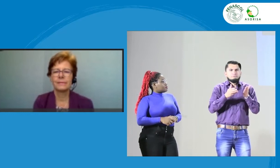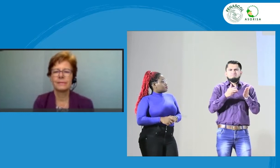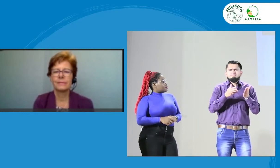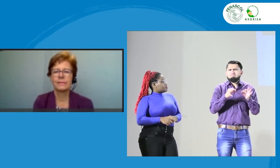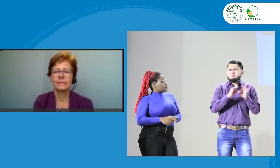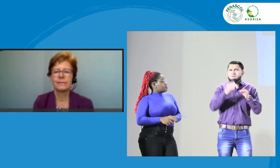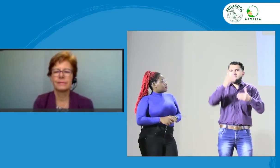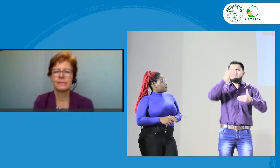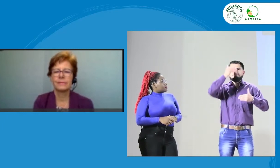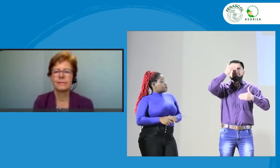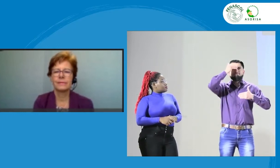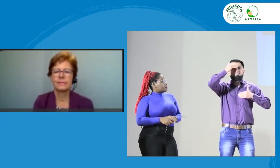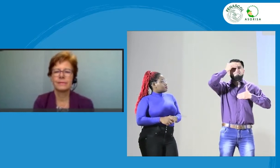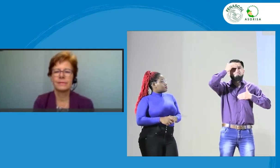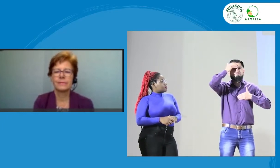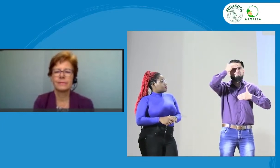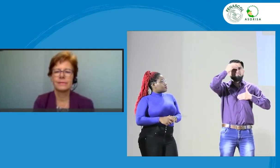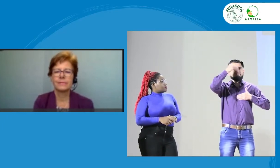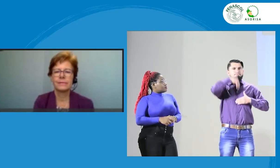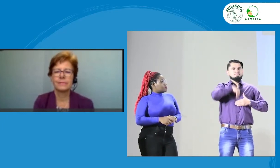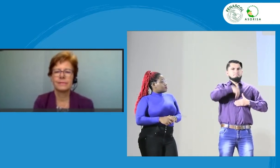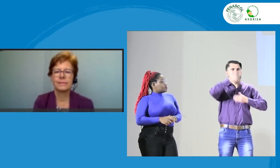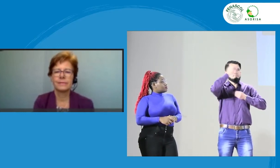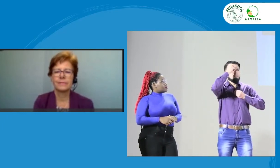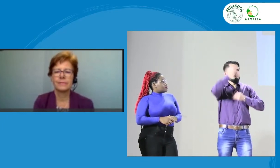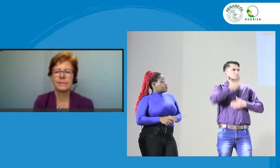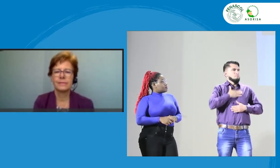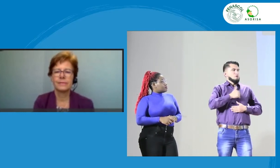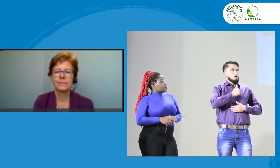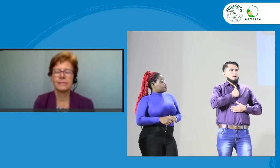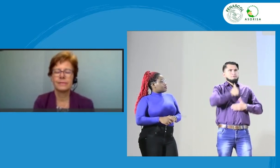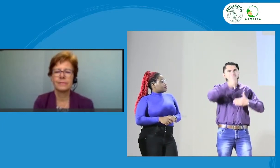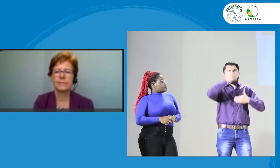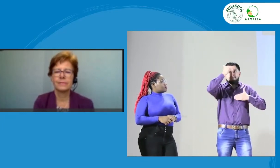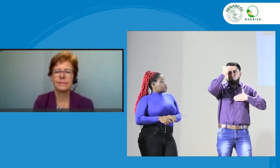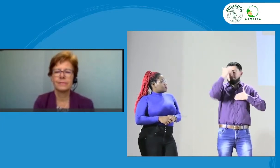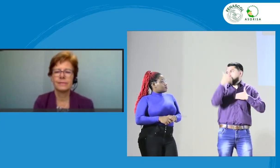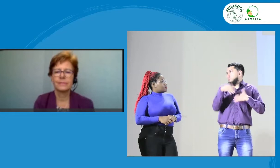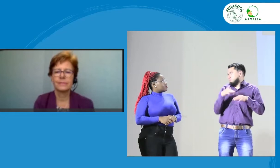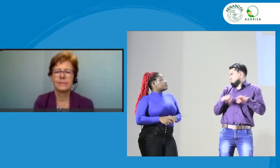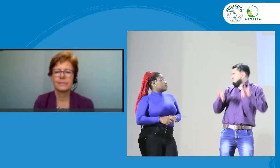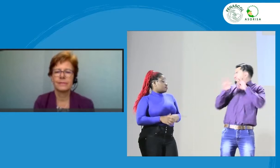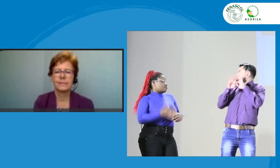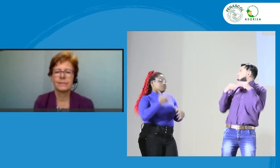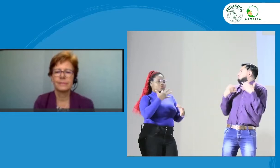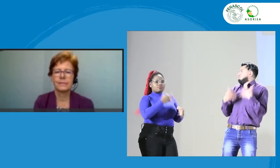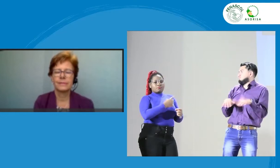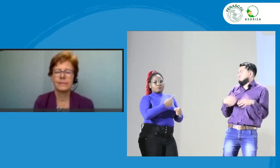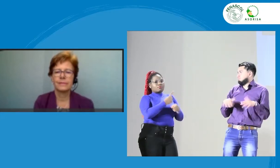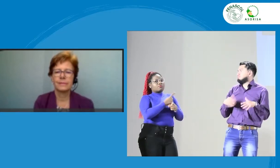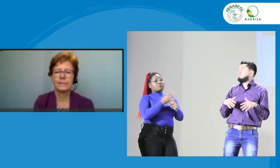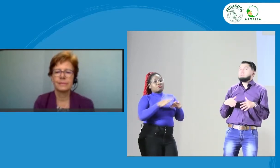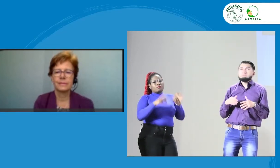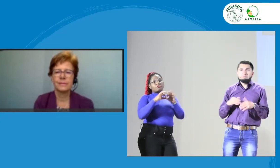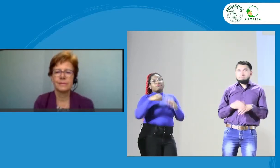¿Cualquier pregunta? the code of ethics and interpretation of the science that we have to interpret.